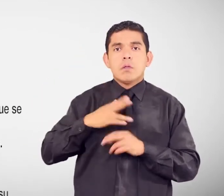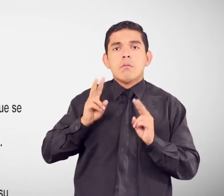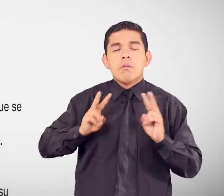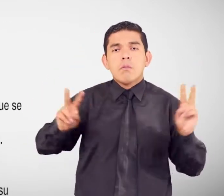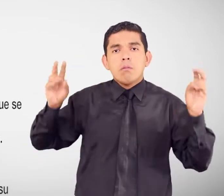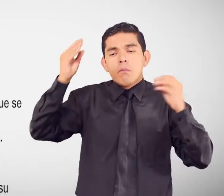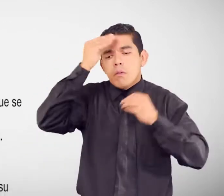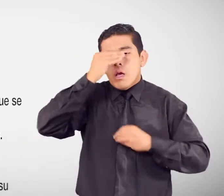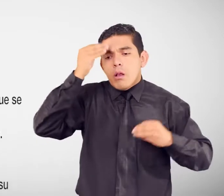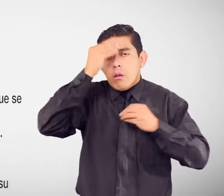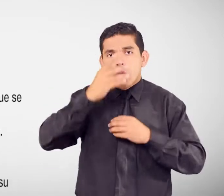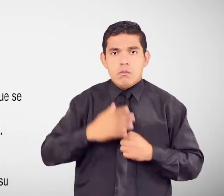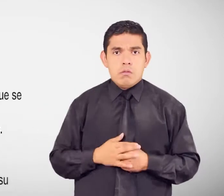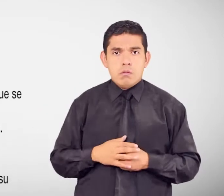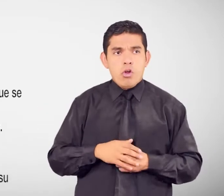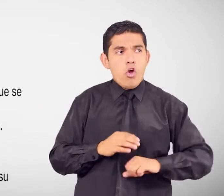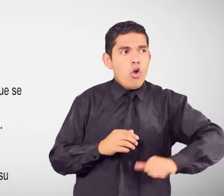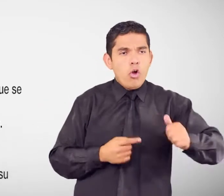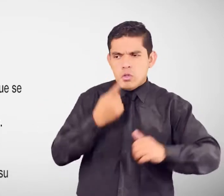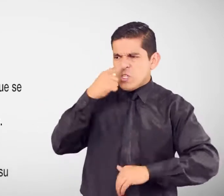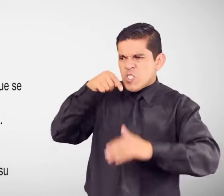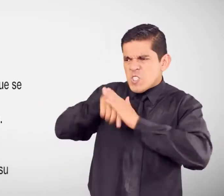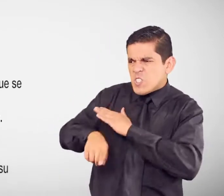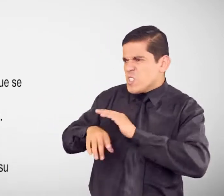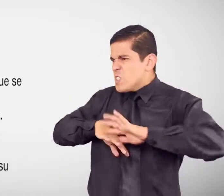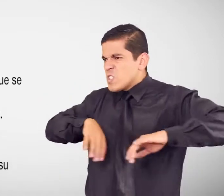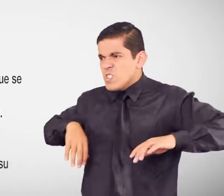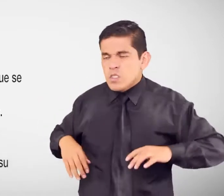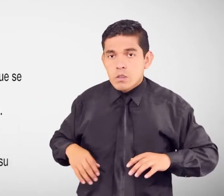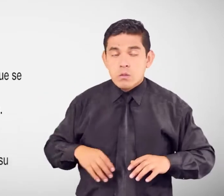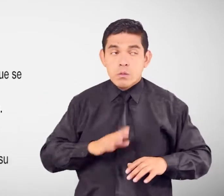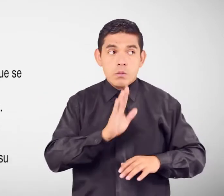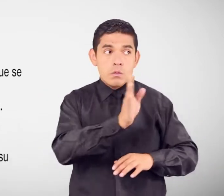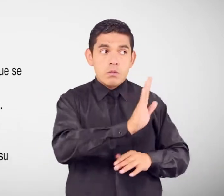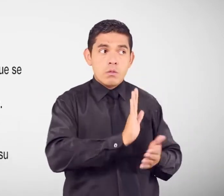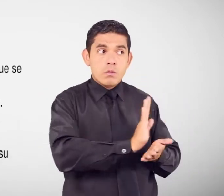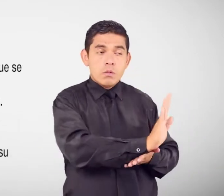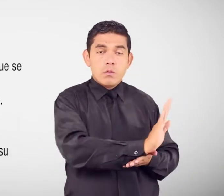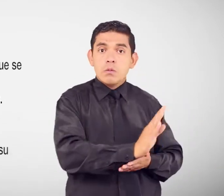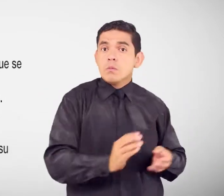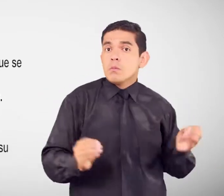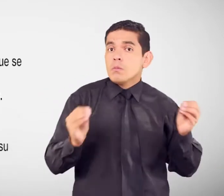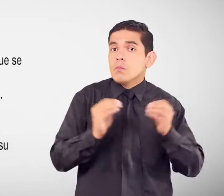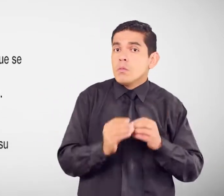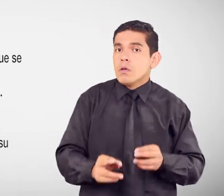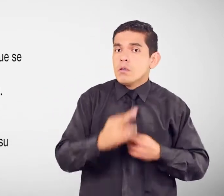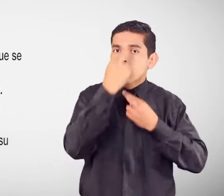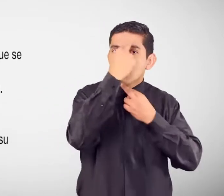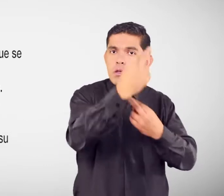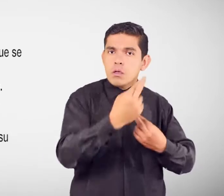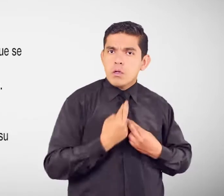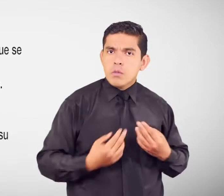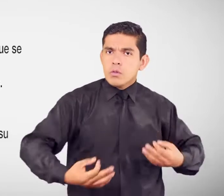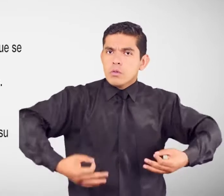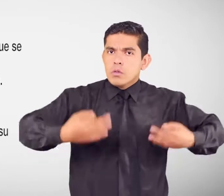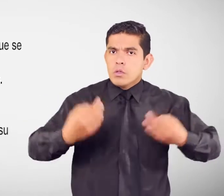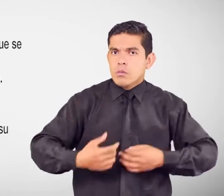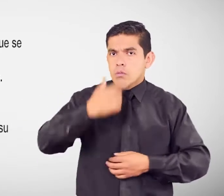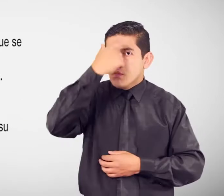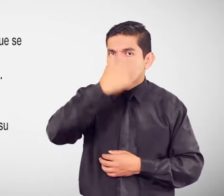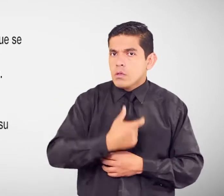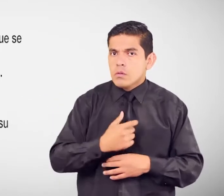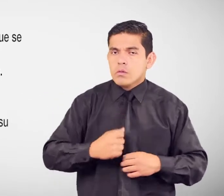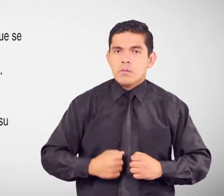persona Sin su autorización En todo momento Debe ser respetada Su dignidad como persona Derechos y